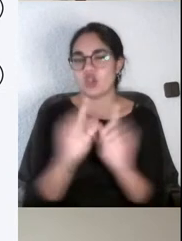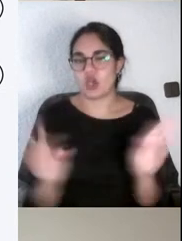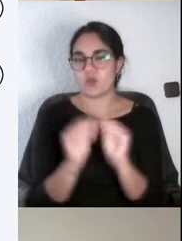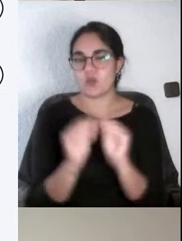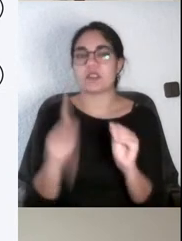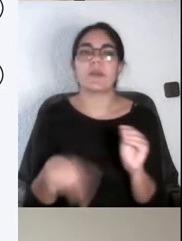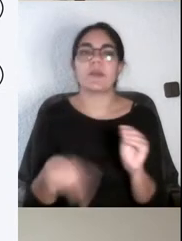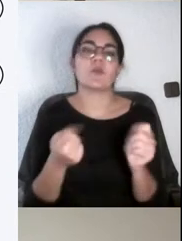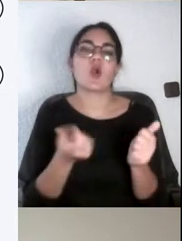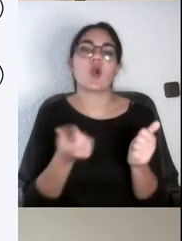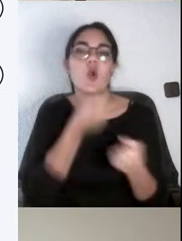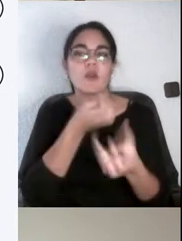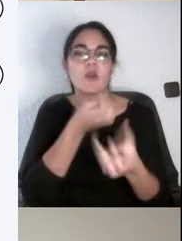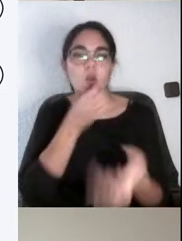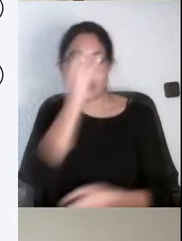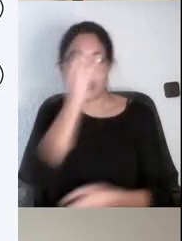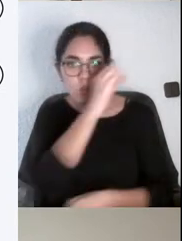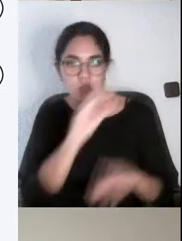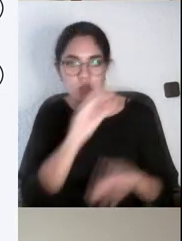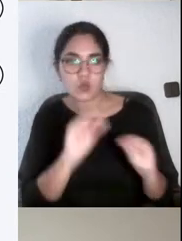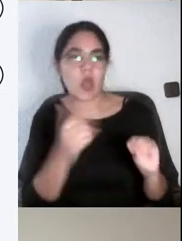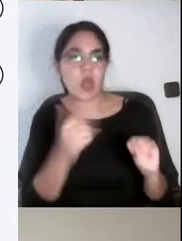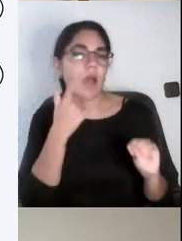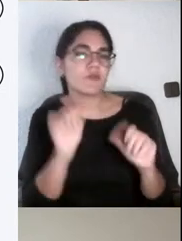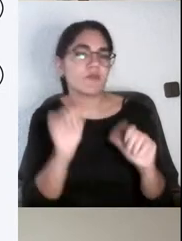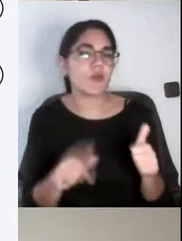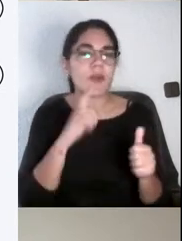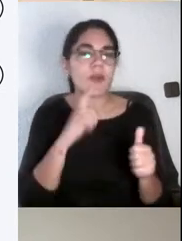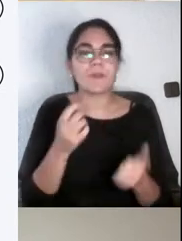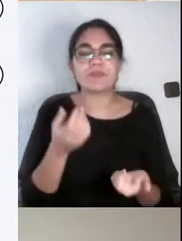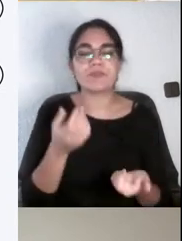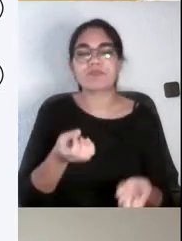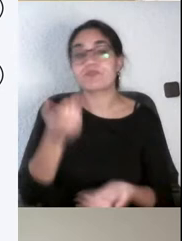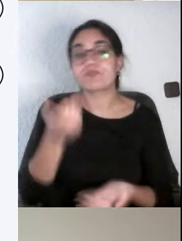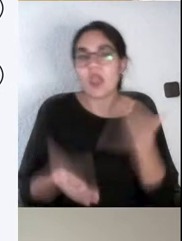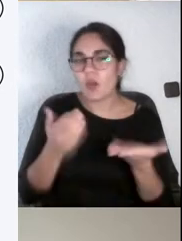simplemente de cómo te gustaría que te evaluase.